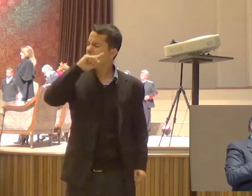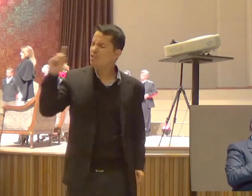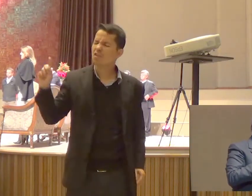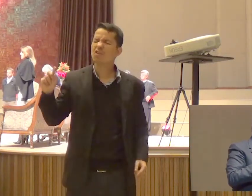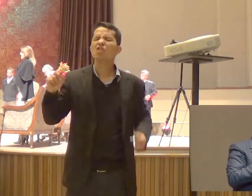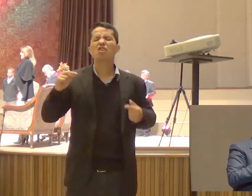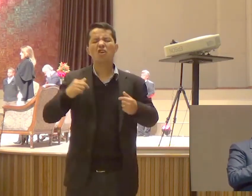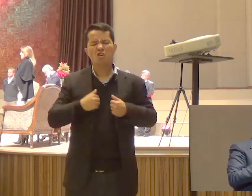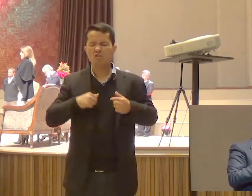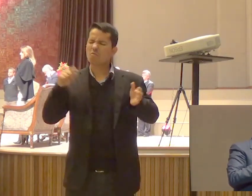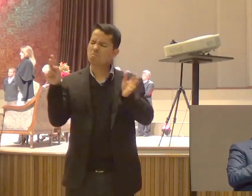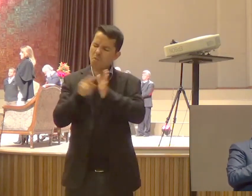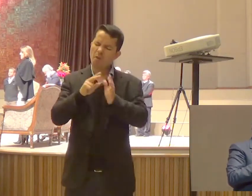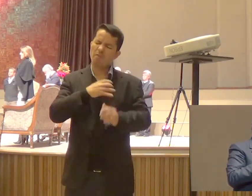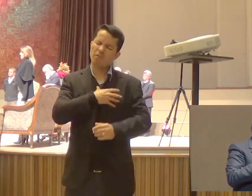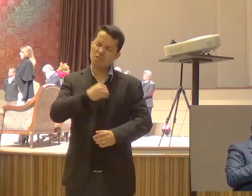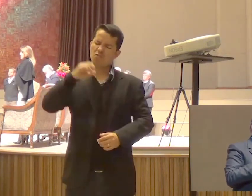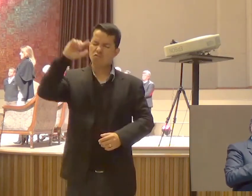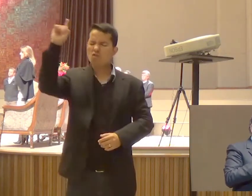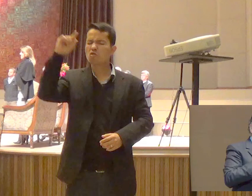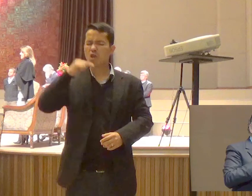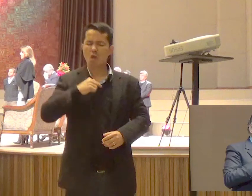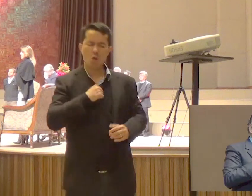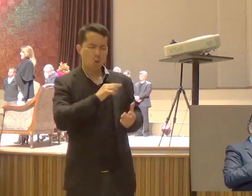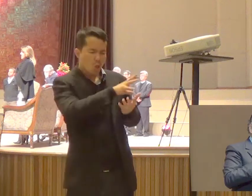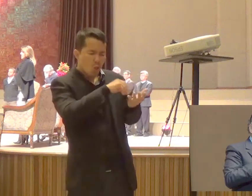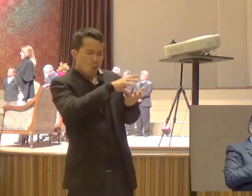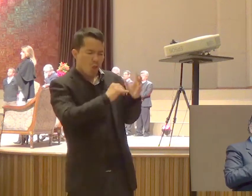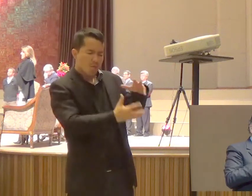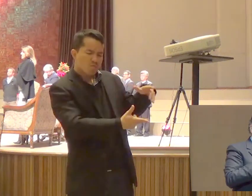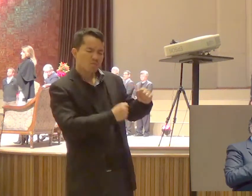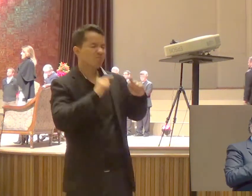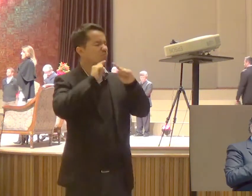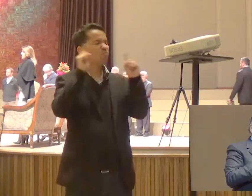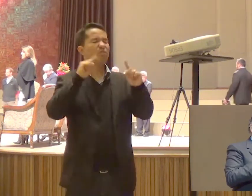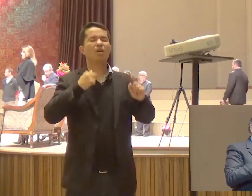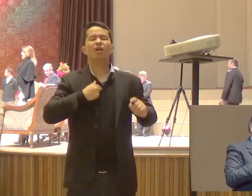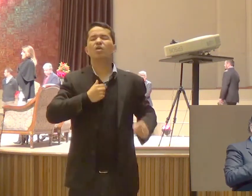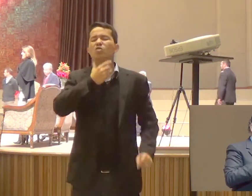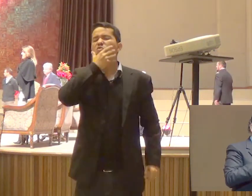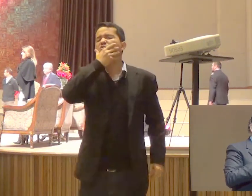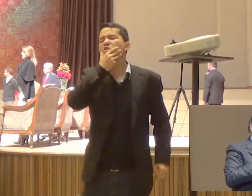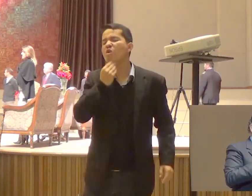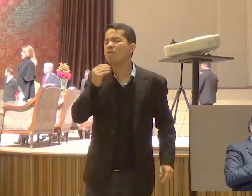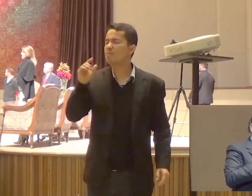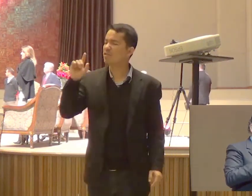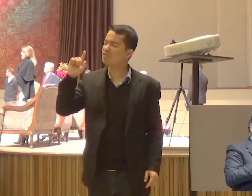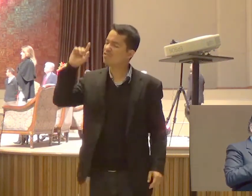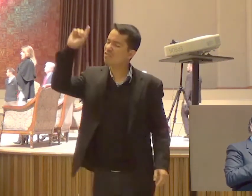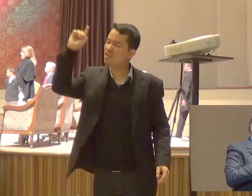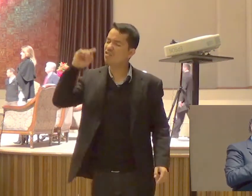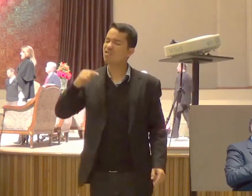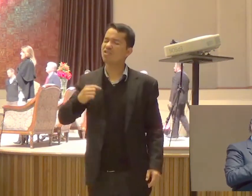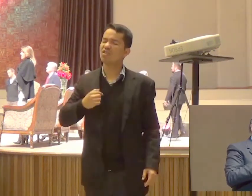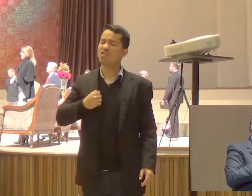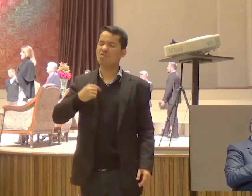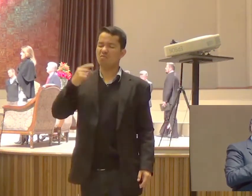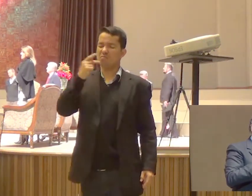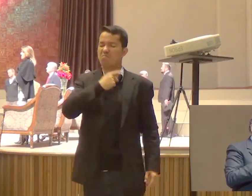venda Sou um homem De Deus Eu sou Pastor Daqueles que estão Ao meu redor